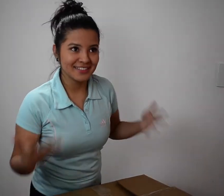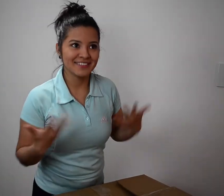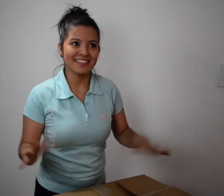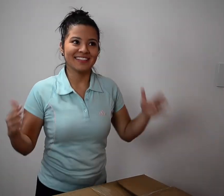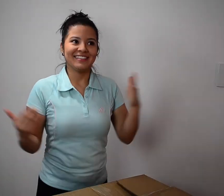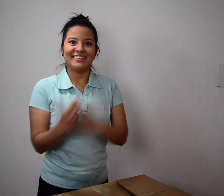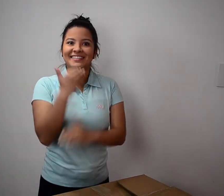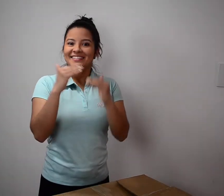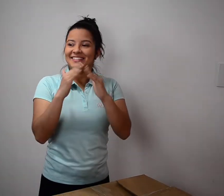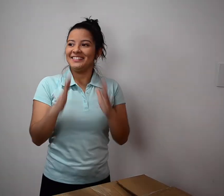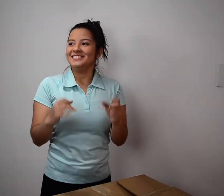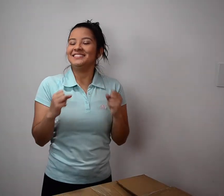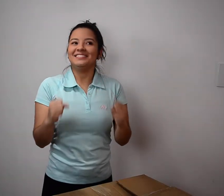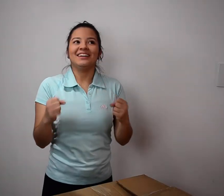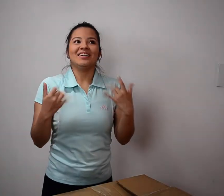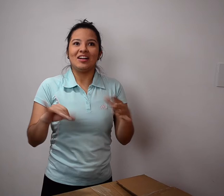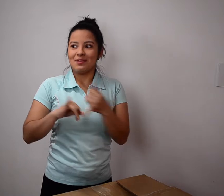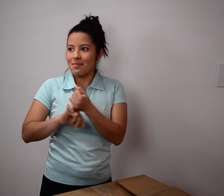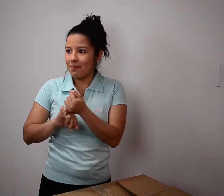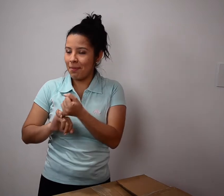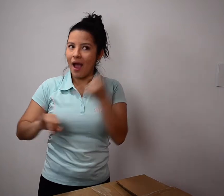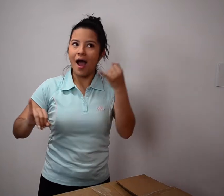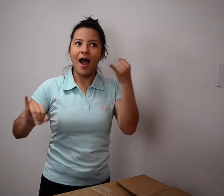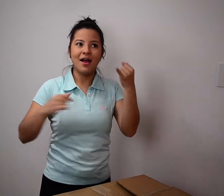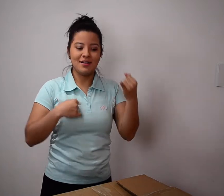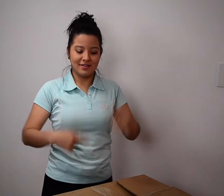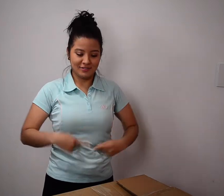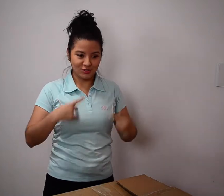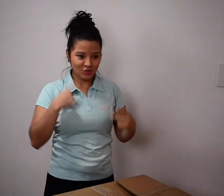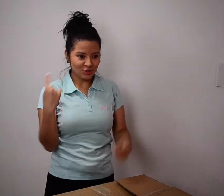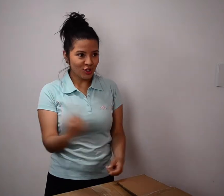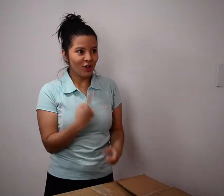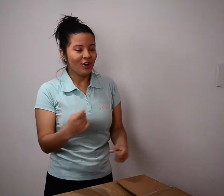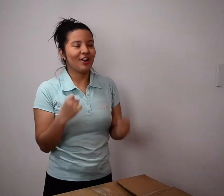Casa nueva al fin, independiente, viviendo sola,